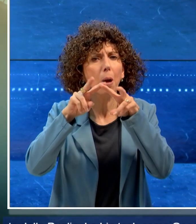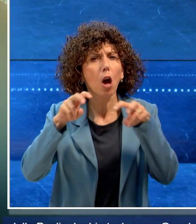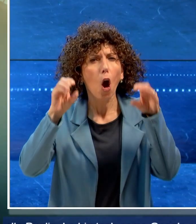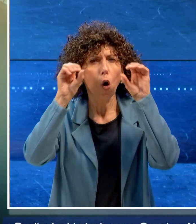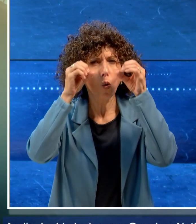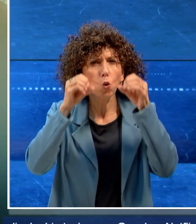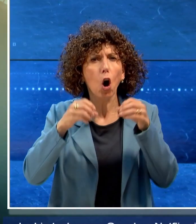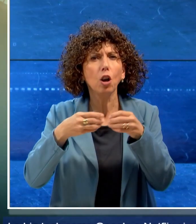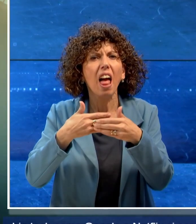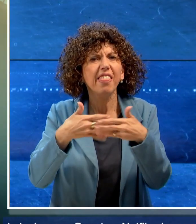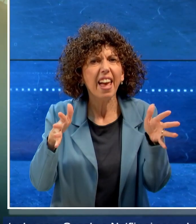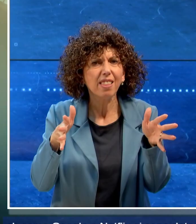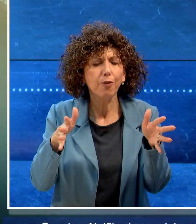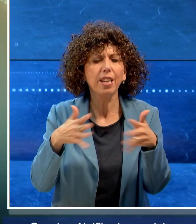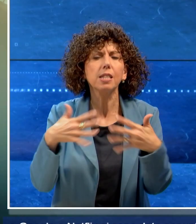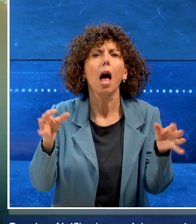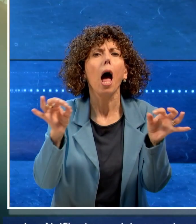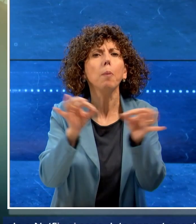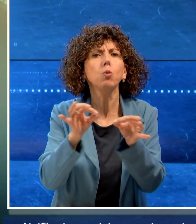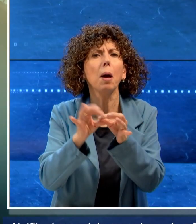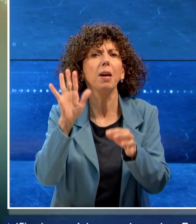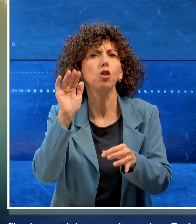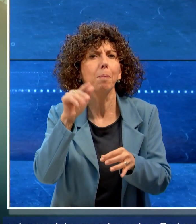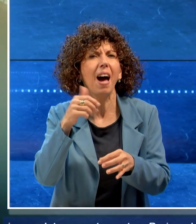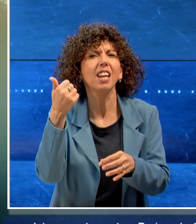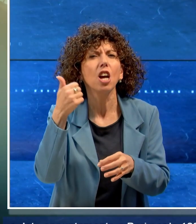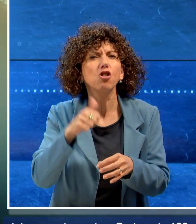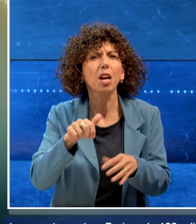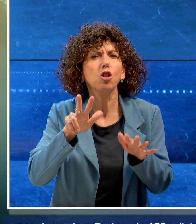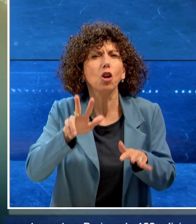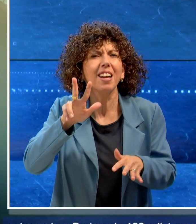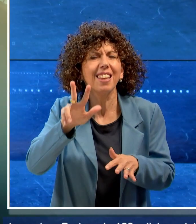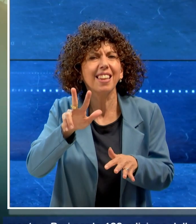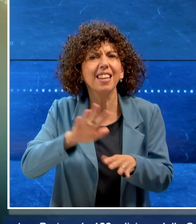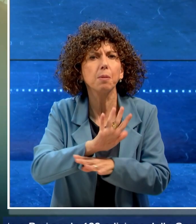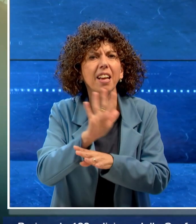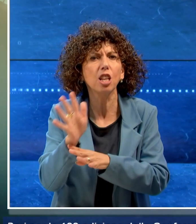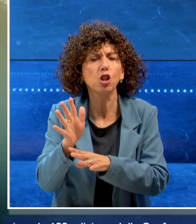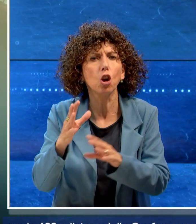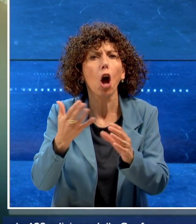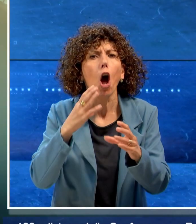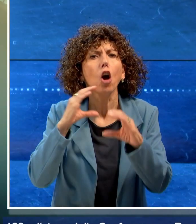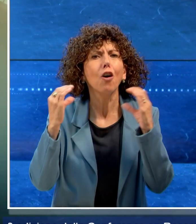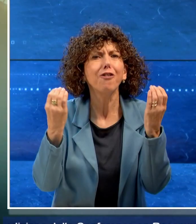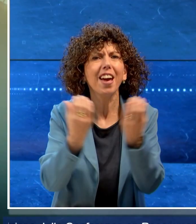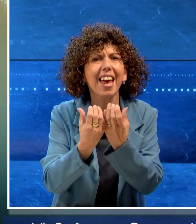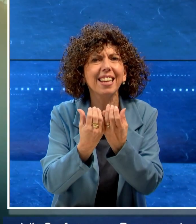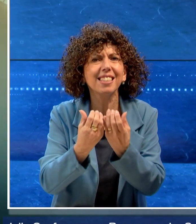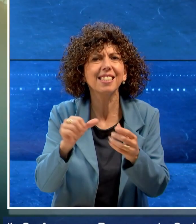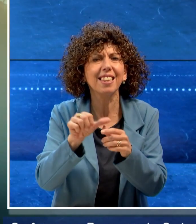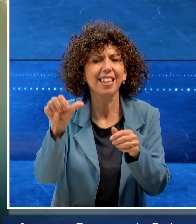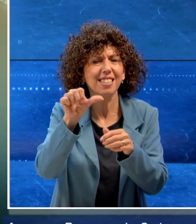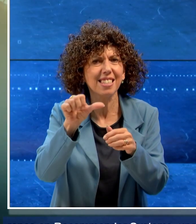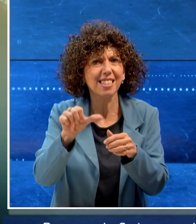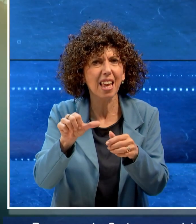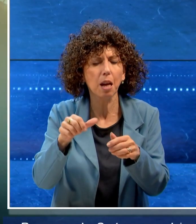appuntamento a Bari per la 183esima edizione della Conference on Recommender Systems, uno dei